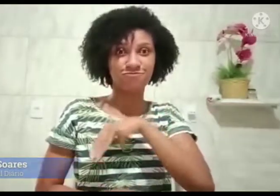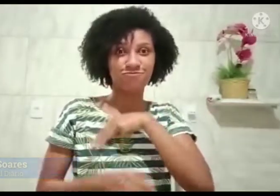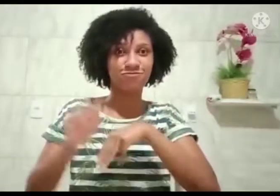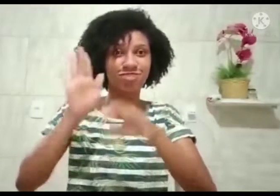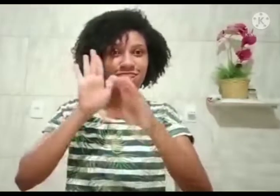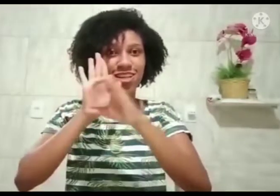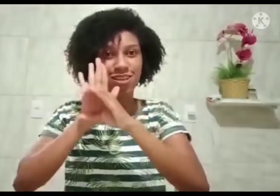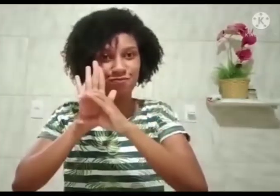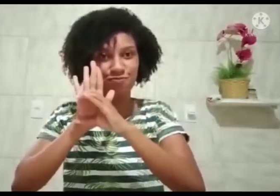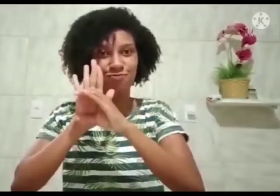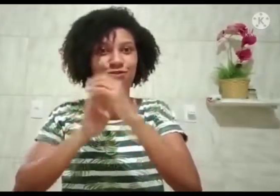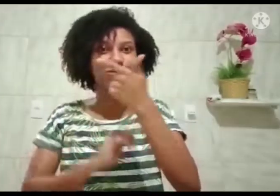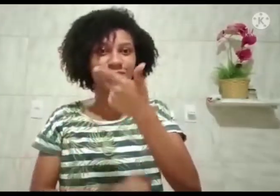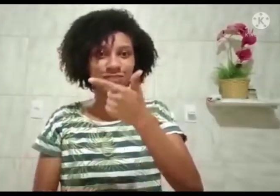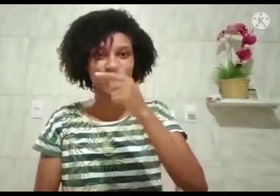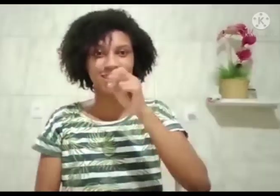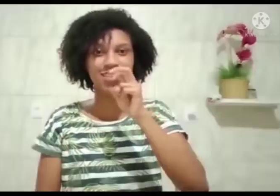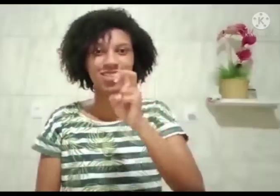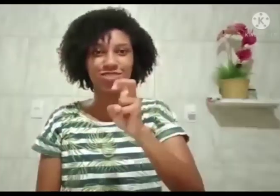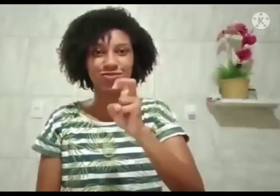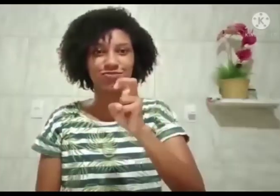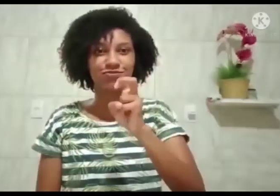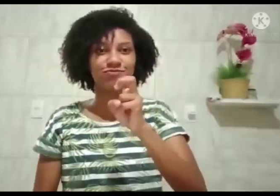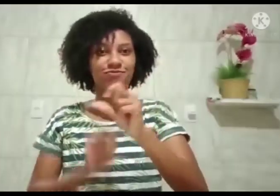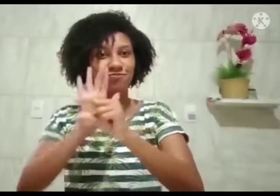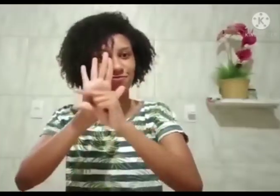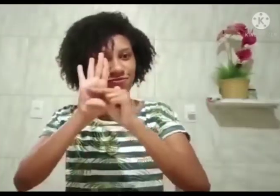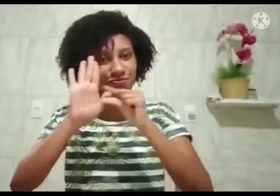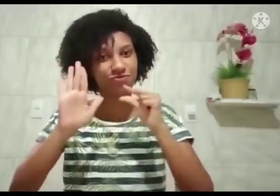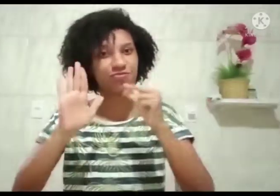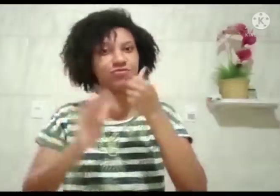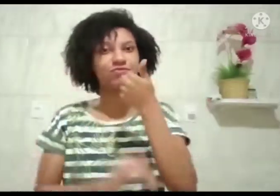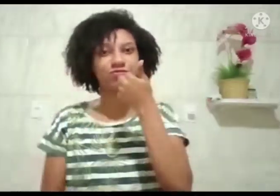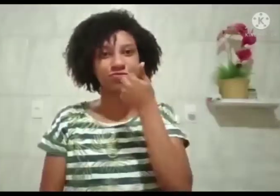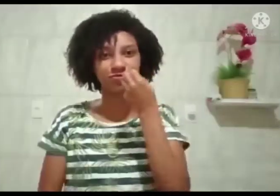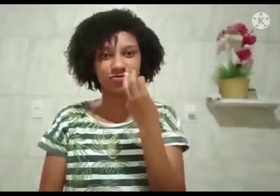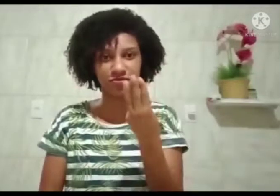Mateus capítulo 25, versículo 13.